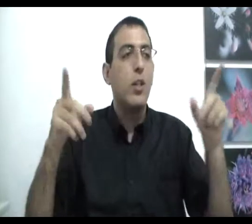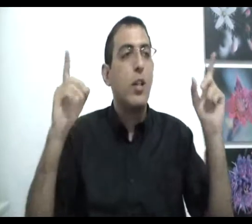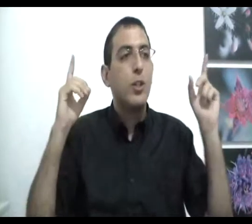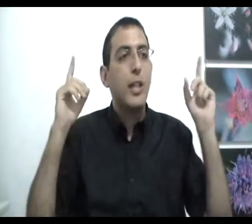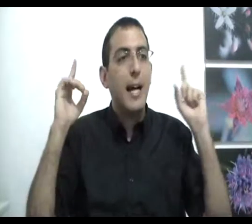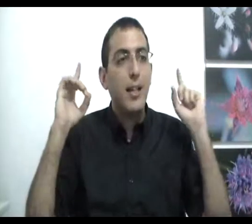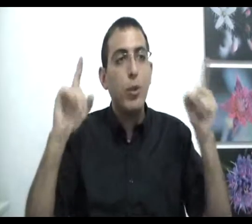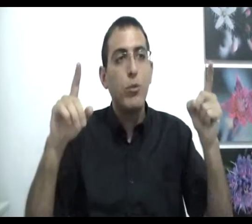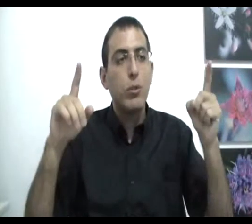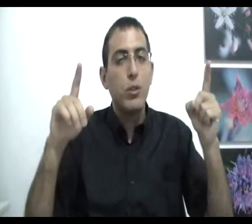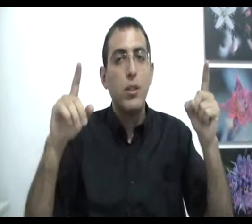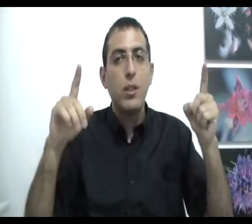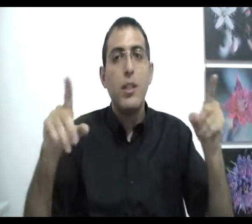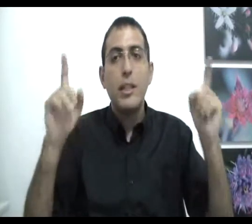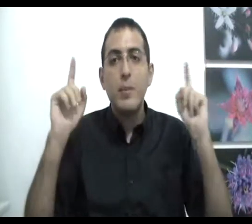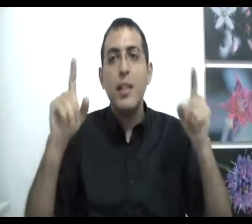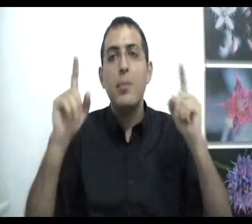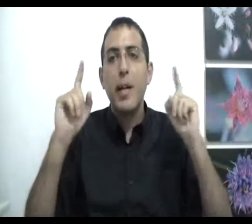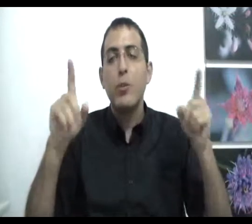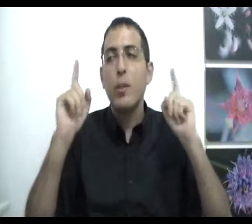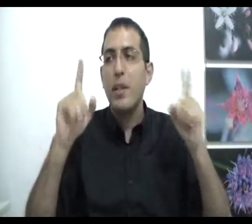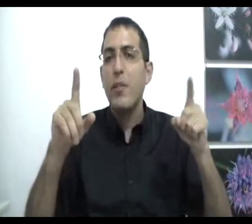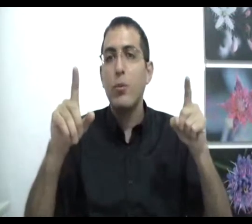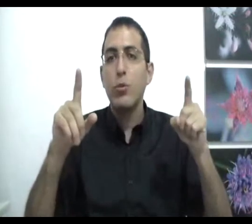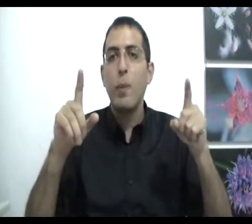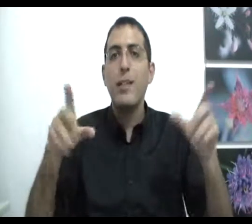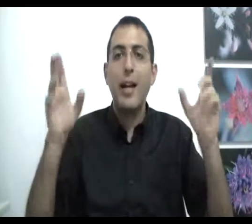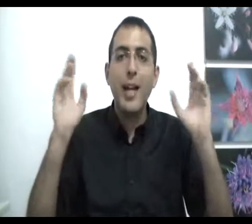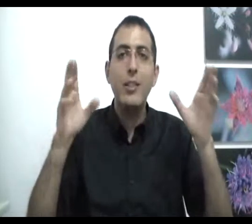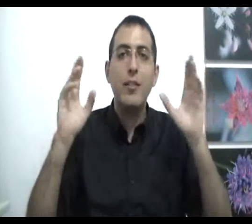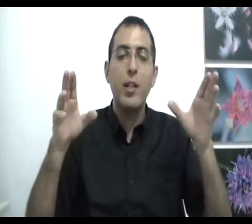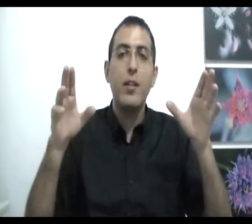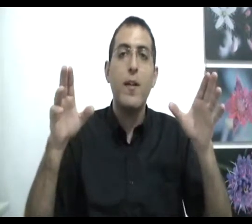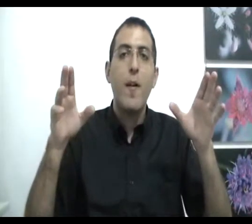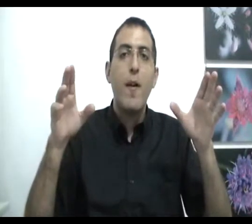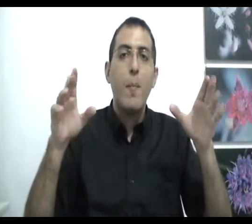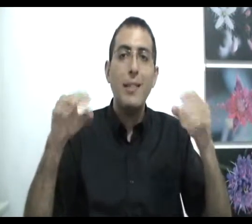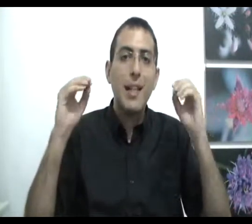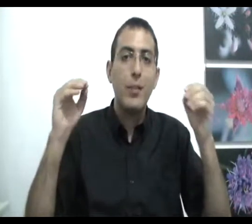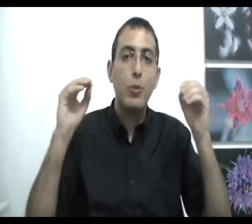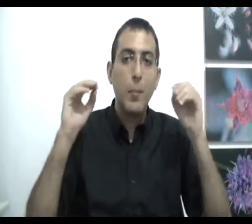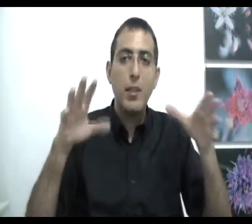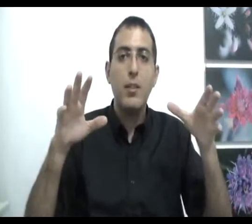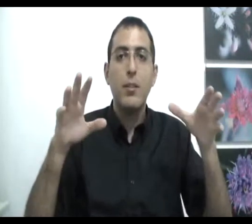שהאחדות נמצאת באחדות עם הנפרדות, זאת אומרת אחרי שתבין מה זה האחדות אמיתית